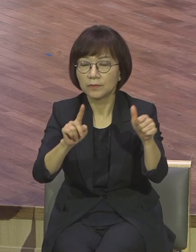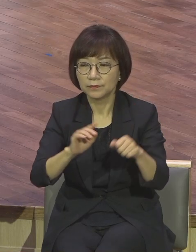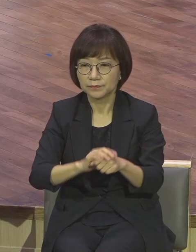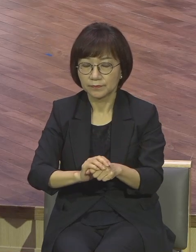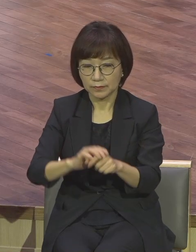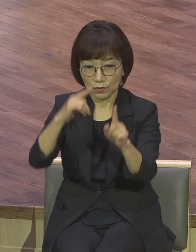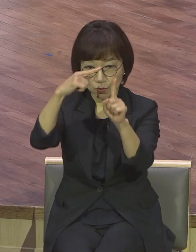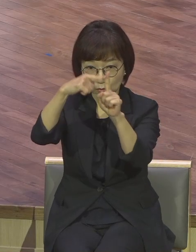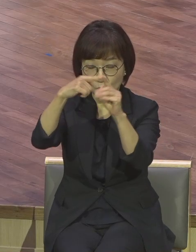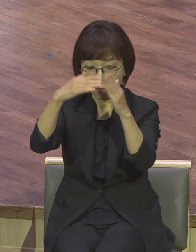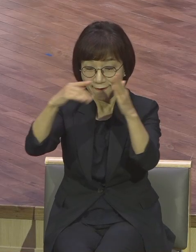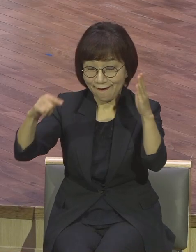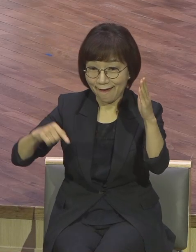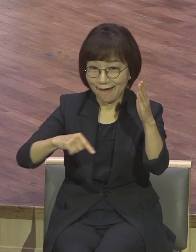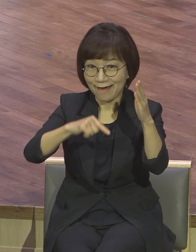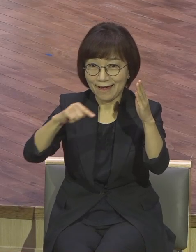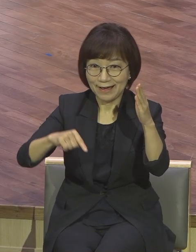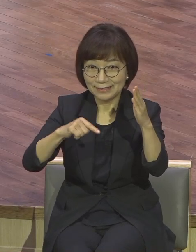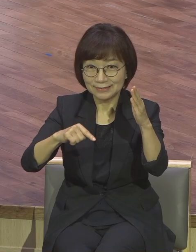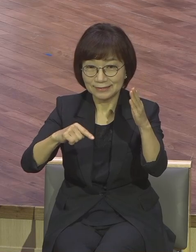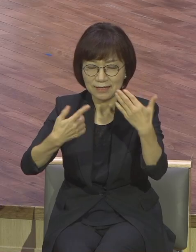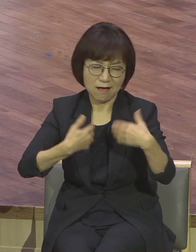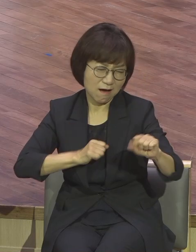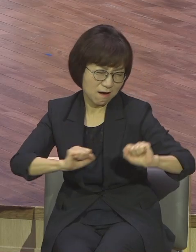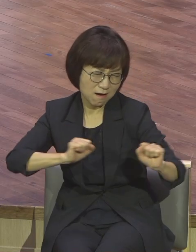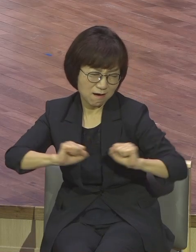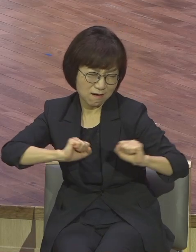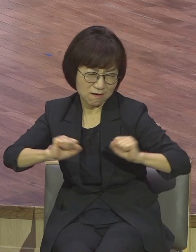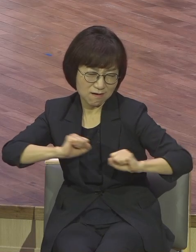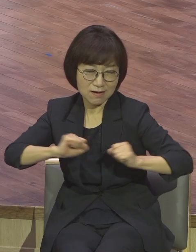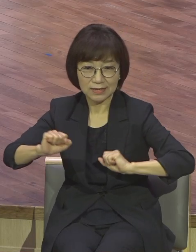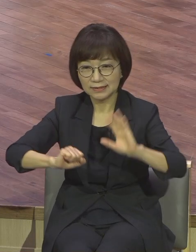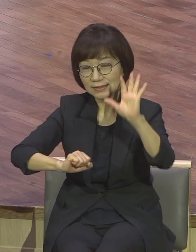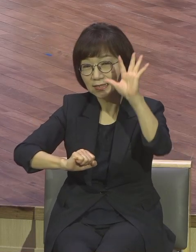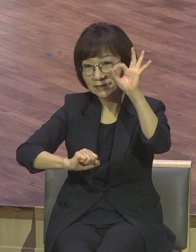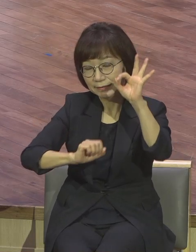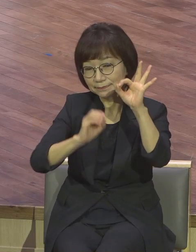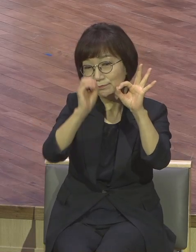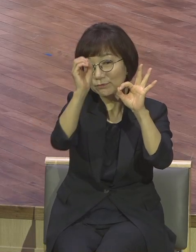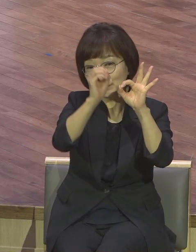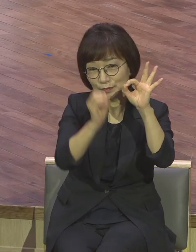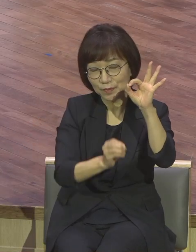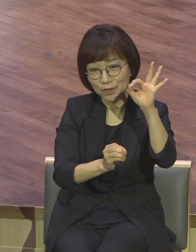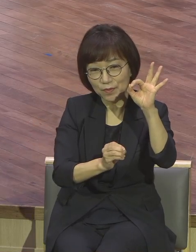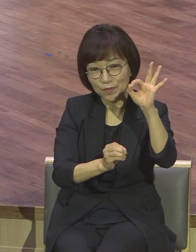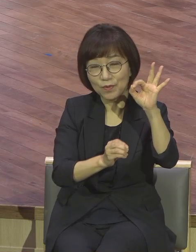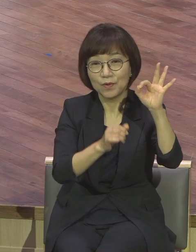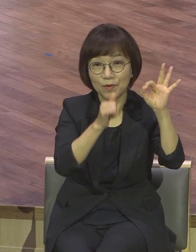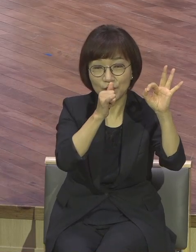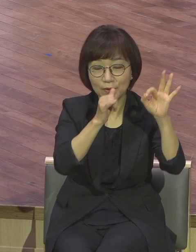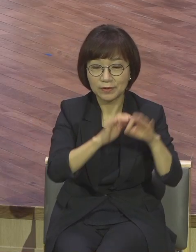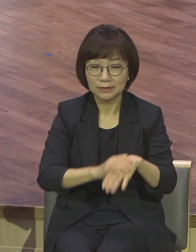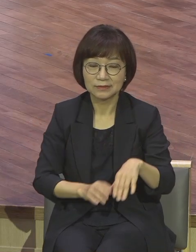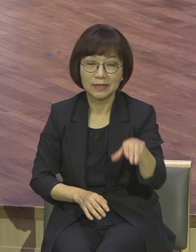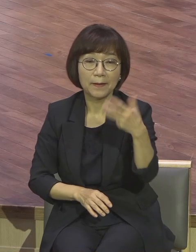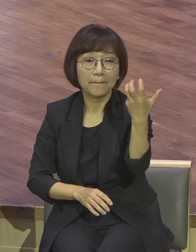활발하게 움직이는 10%가 있다 그리고 80%는